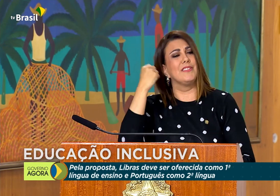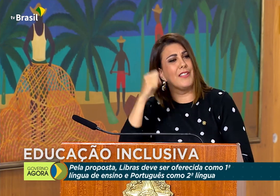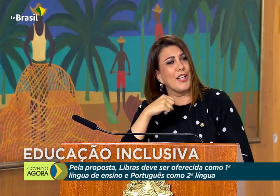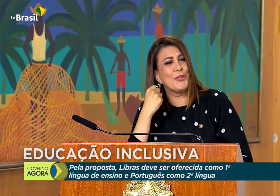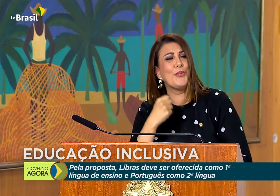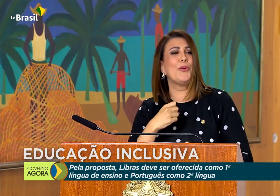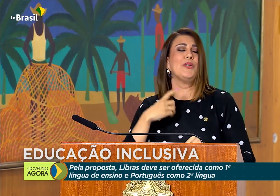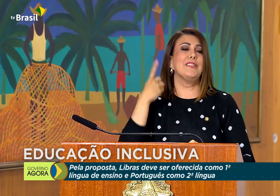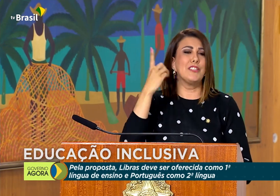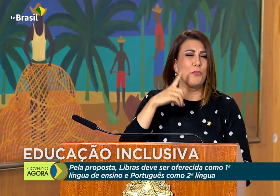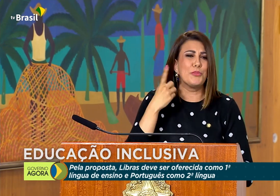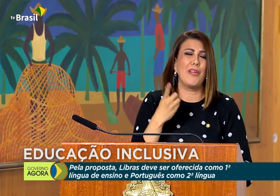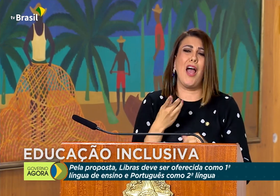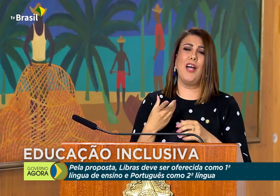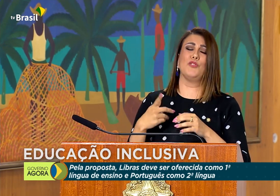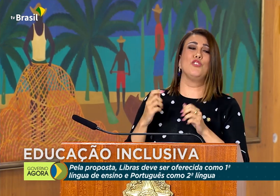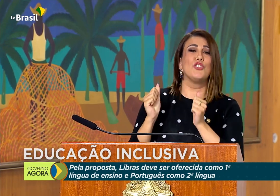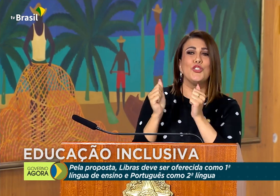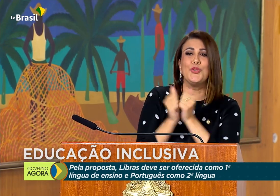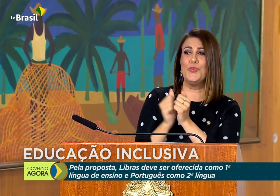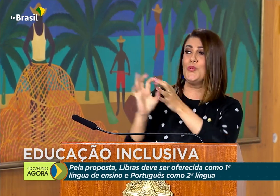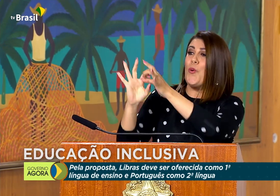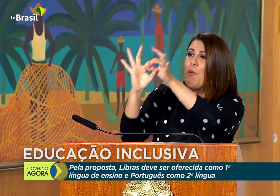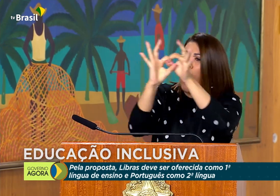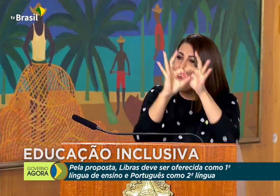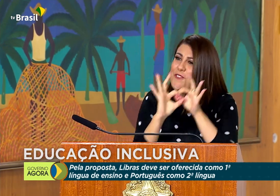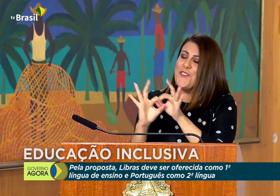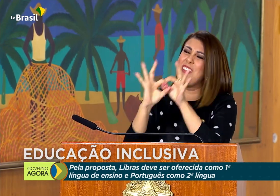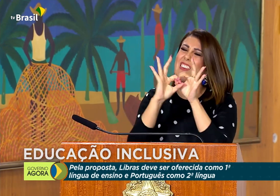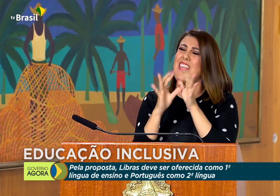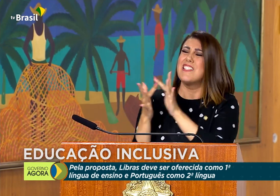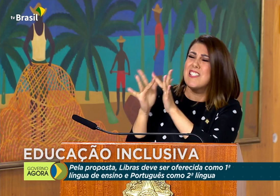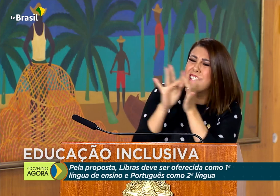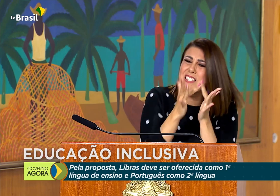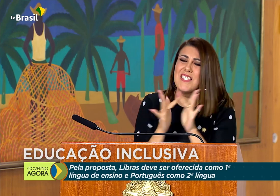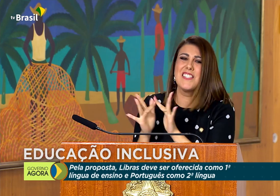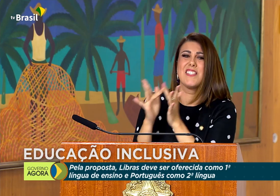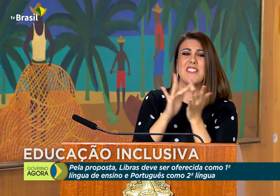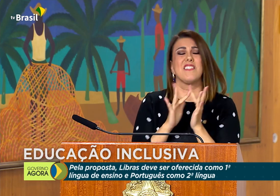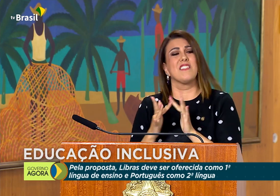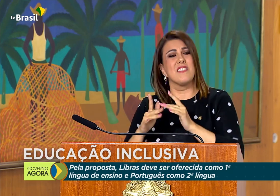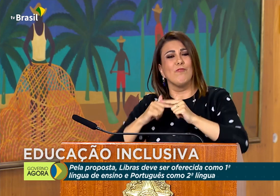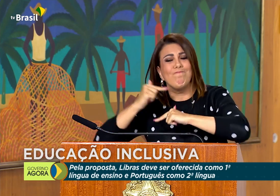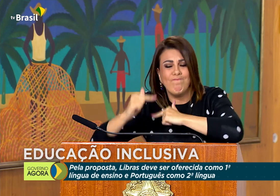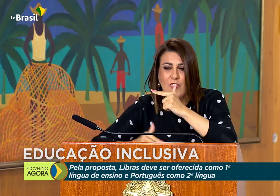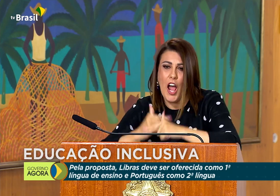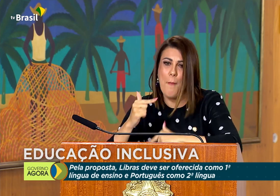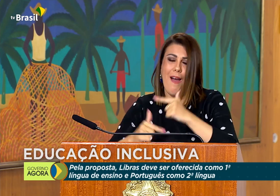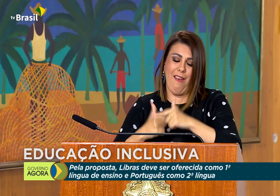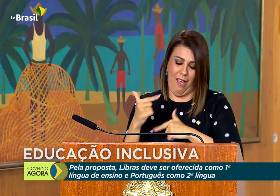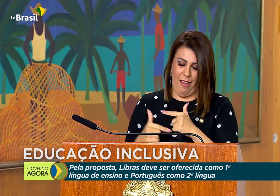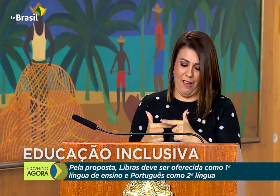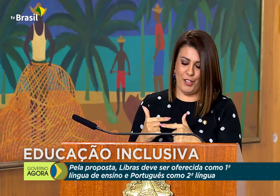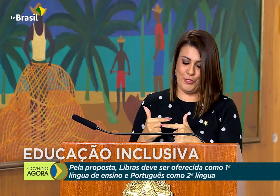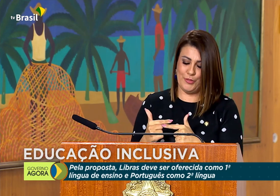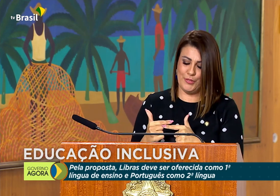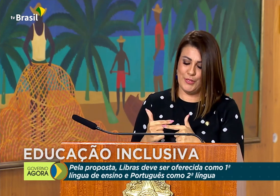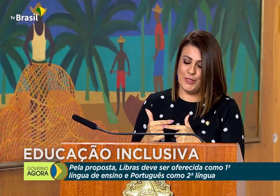que incansavelmente articularam com seus pares, assim como a FENEIS, Federação Nacional de Educação de